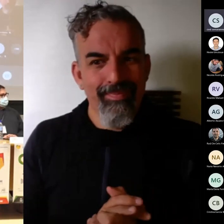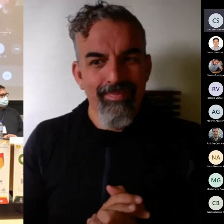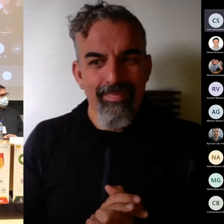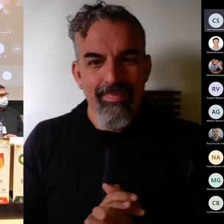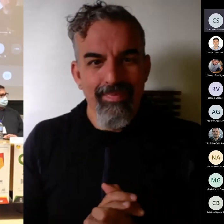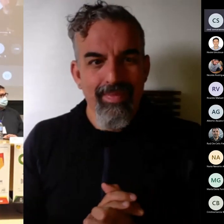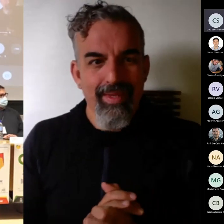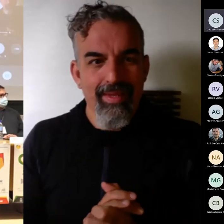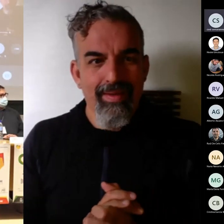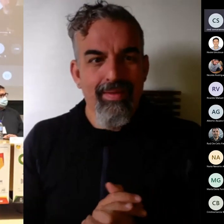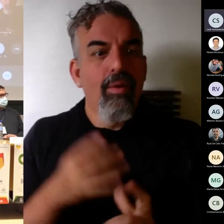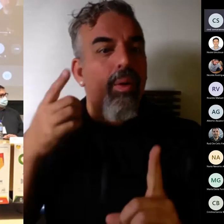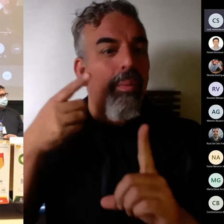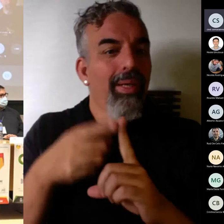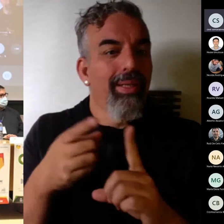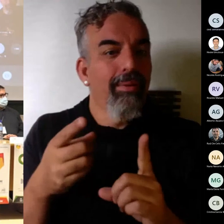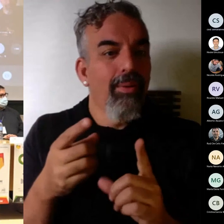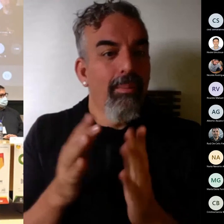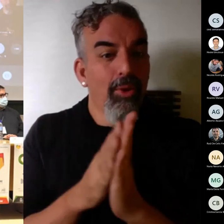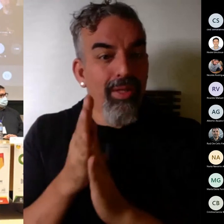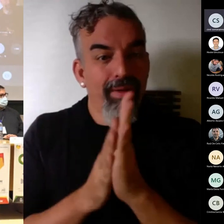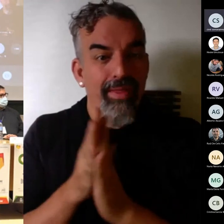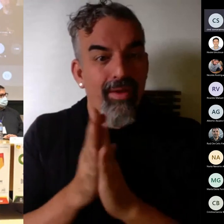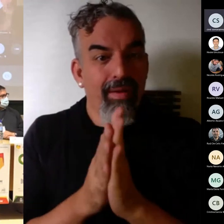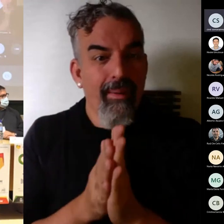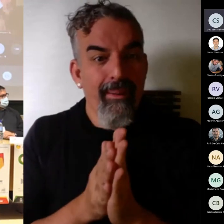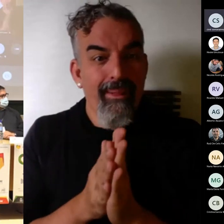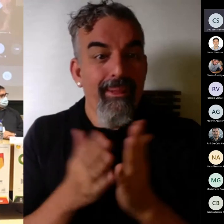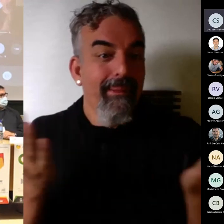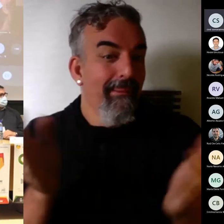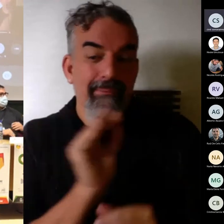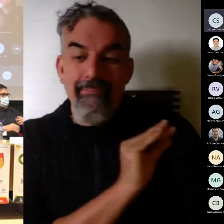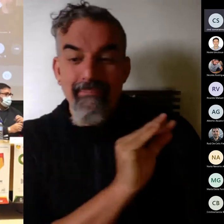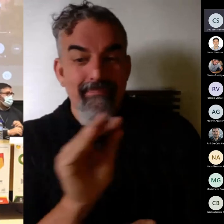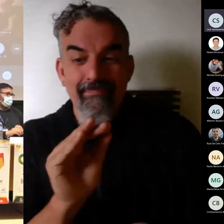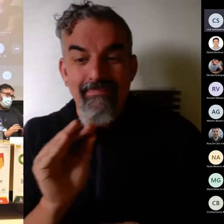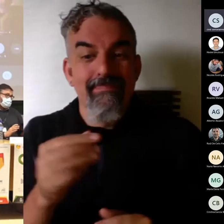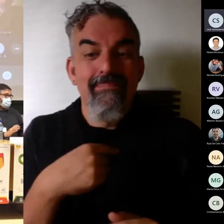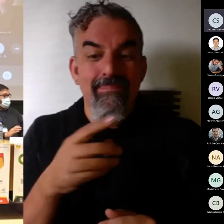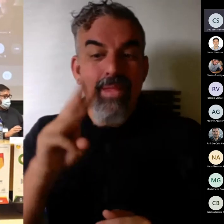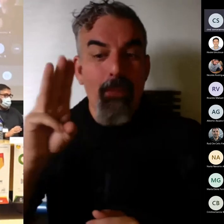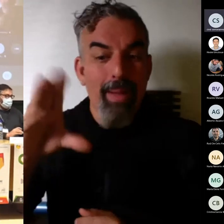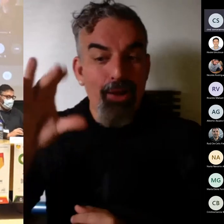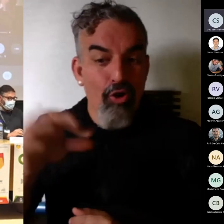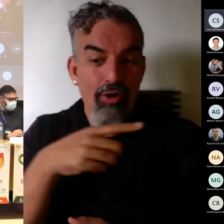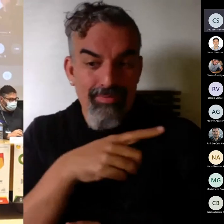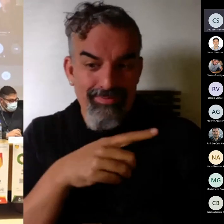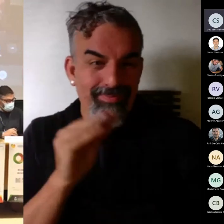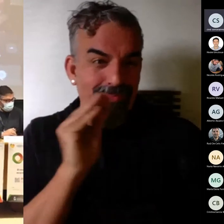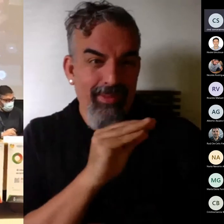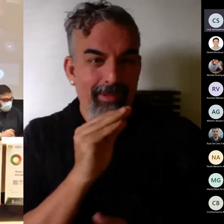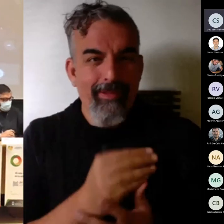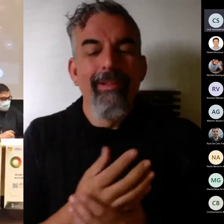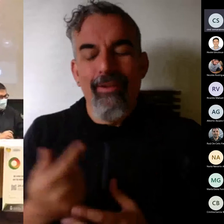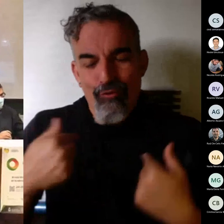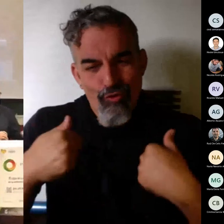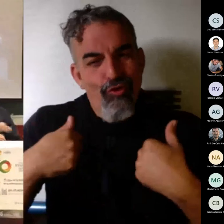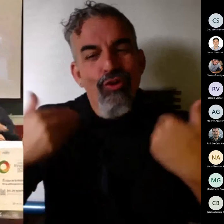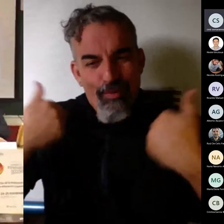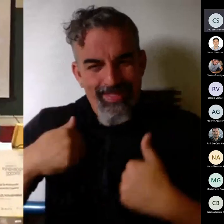para poder mantener esa vale para Francisco José así que entiendo que es para ti ese soy yo